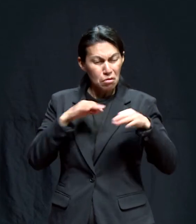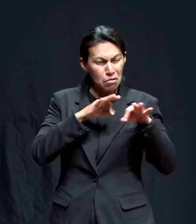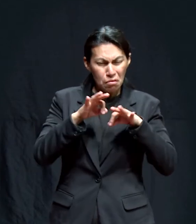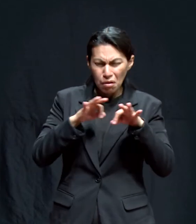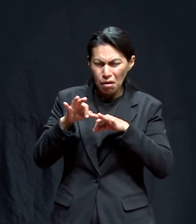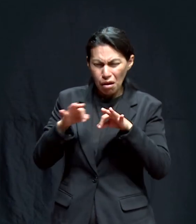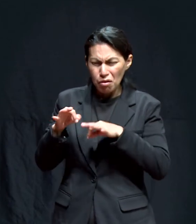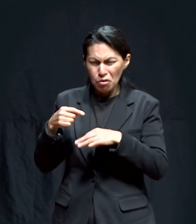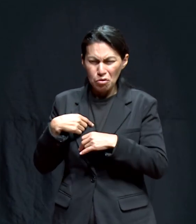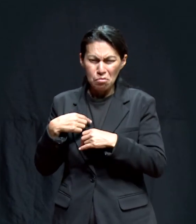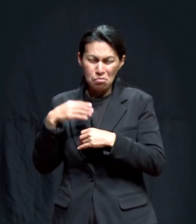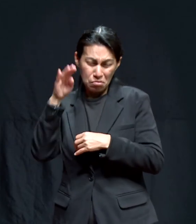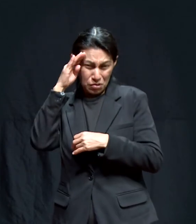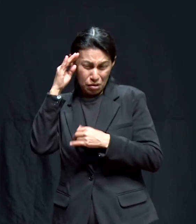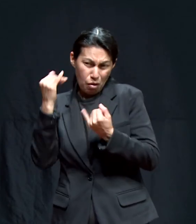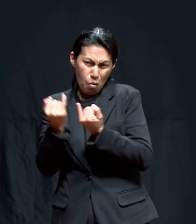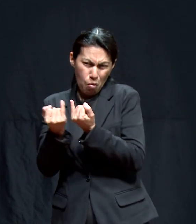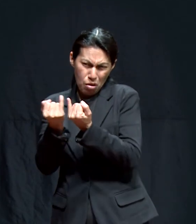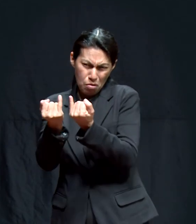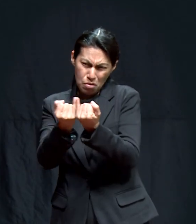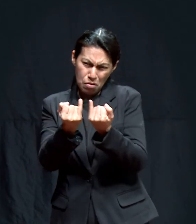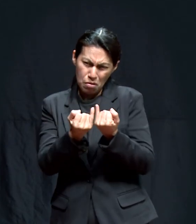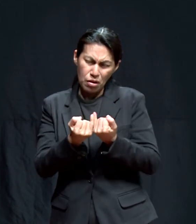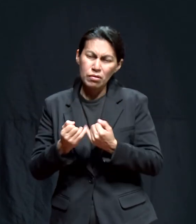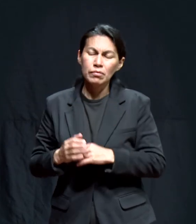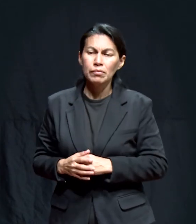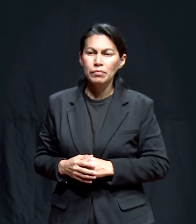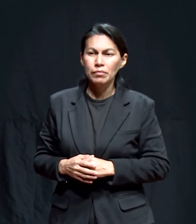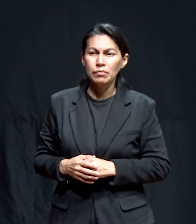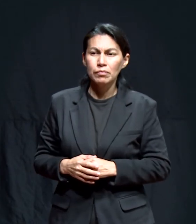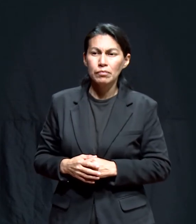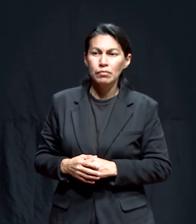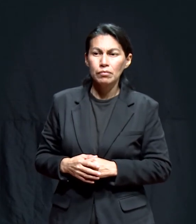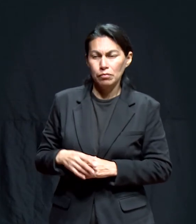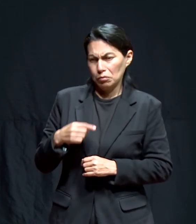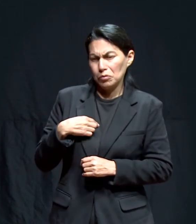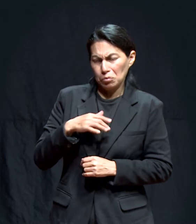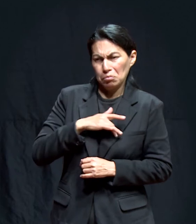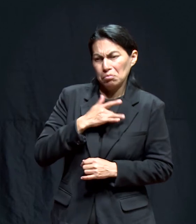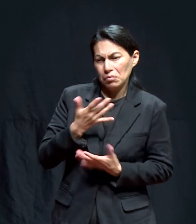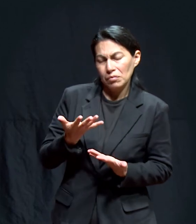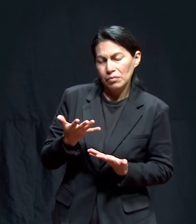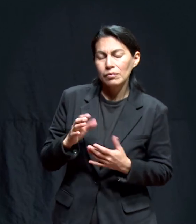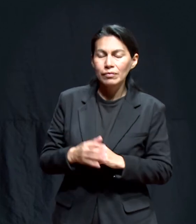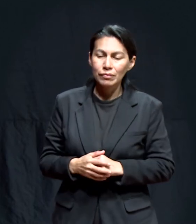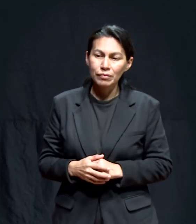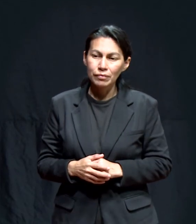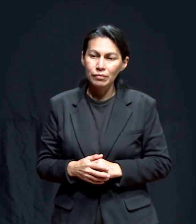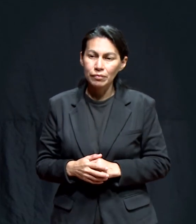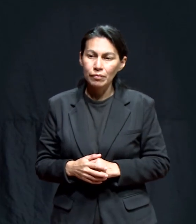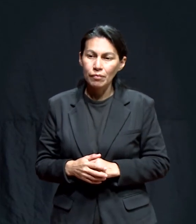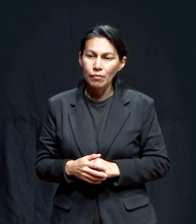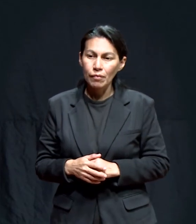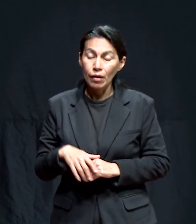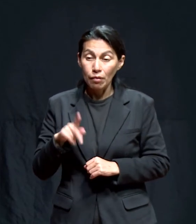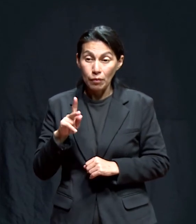personas que laborábamos en esa área. Y este, para mí que éramos iguales.